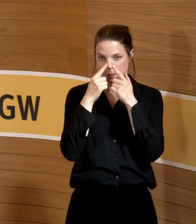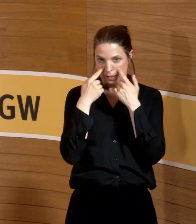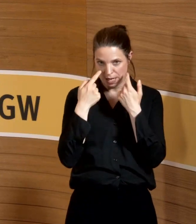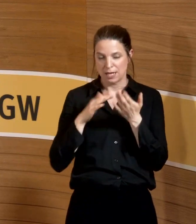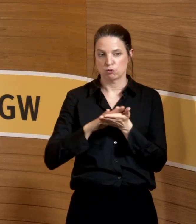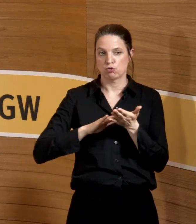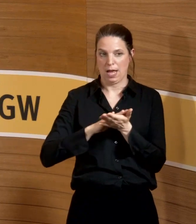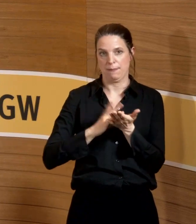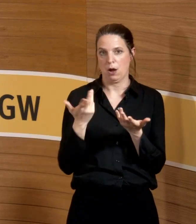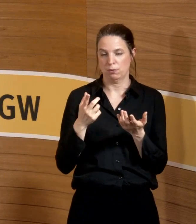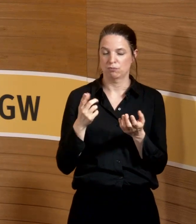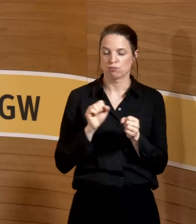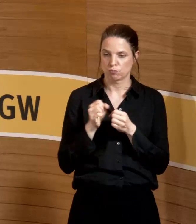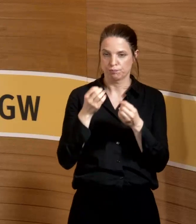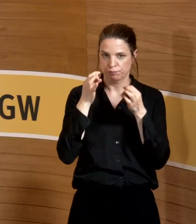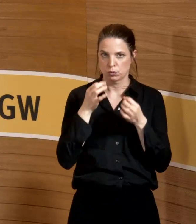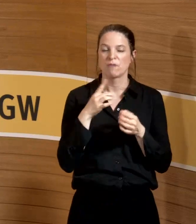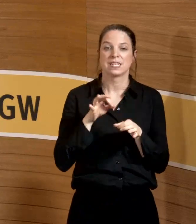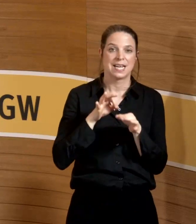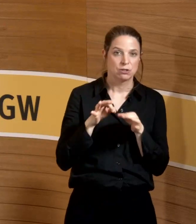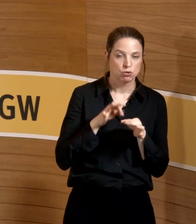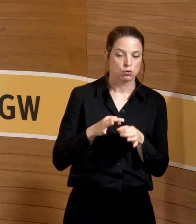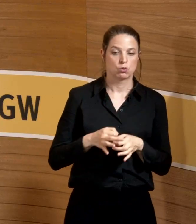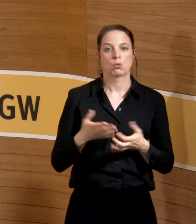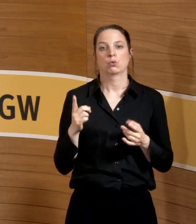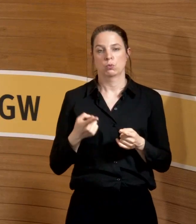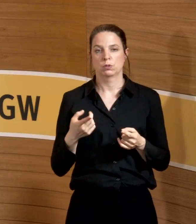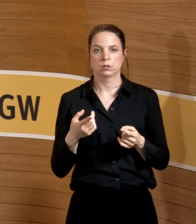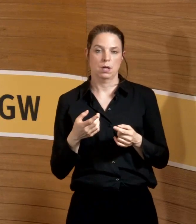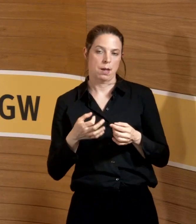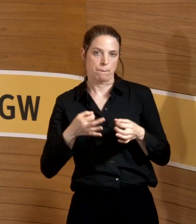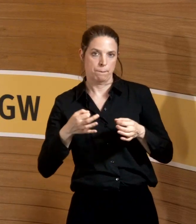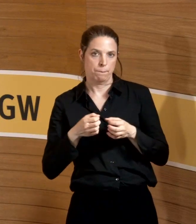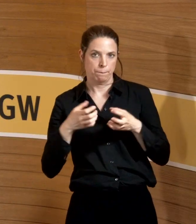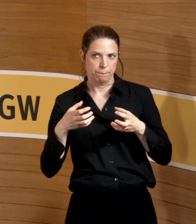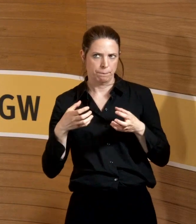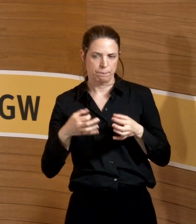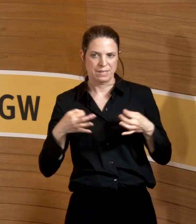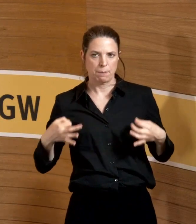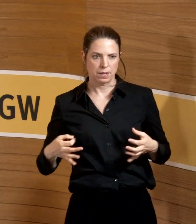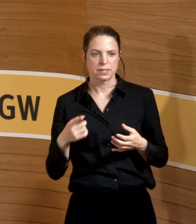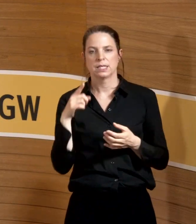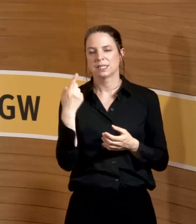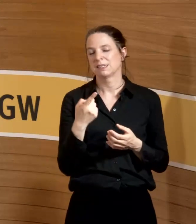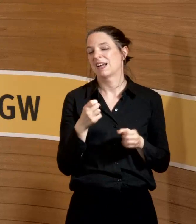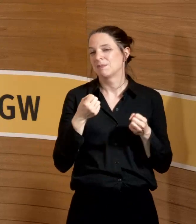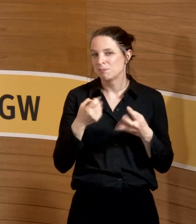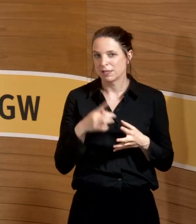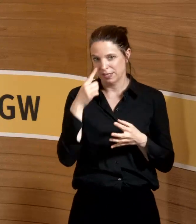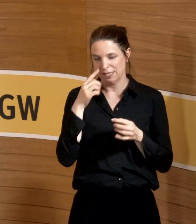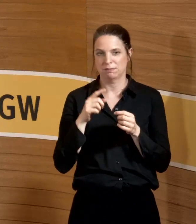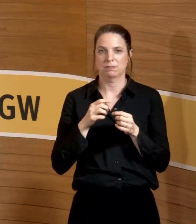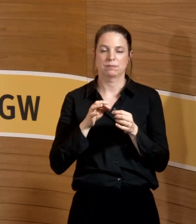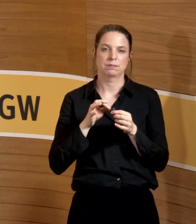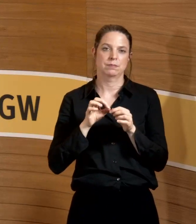Und über Entzündung und Metaplasien kann ich im Tierversuch durchaus ein Nasenkarzinom verursachen. Bei Menschen ist es noch nicht so